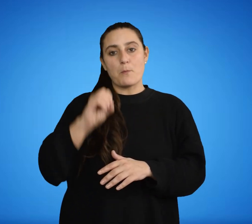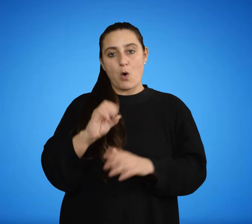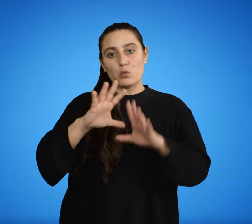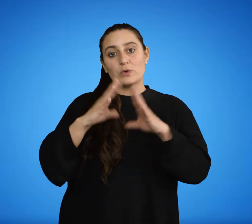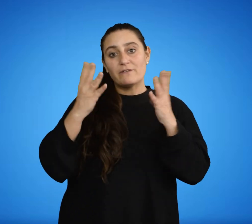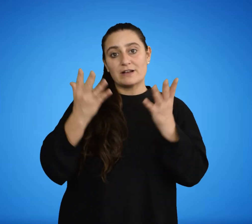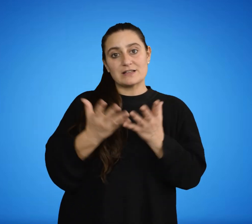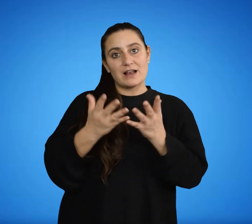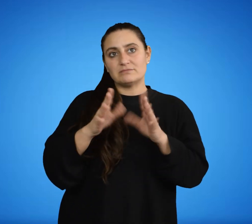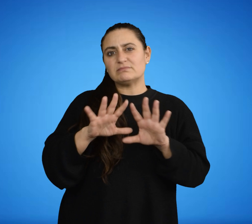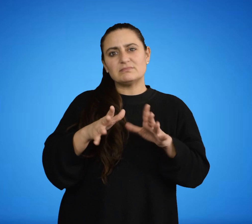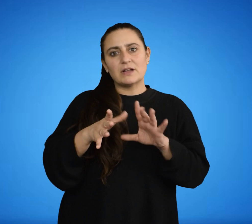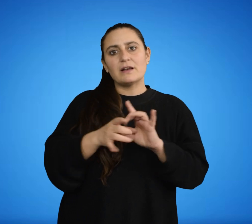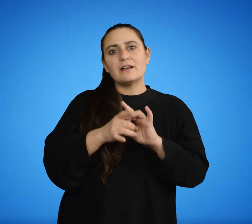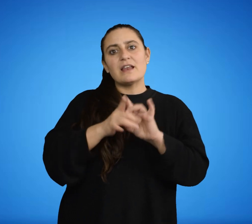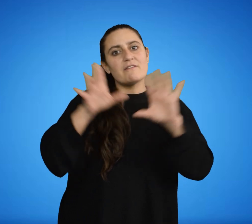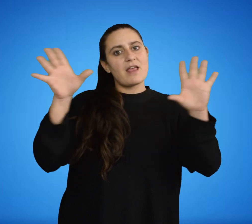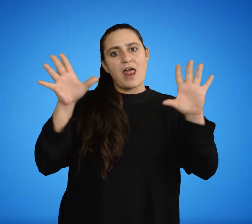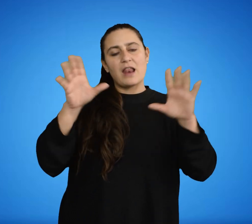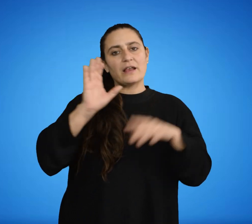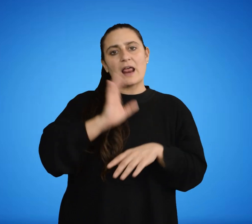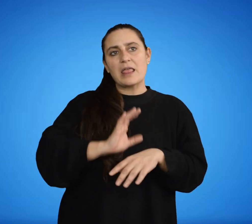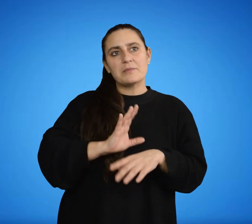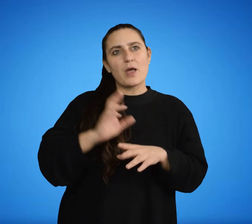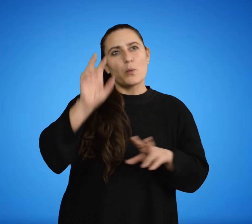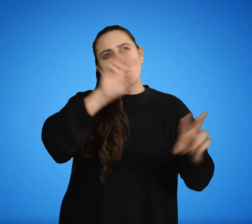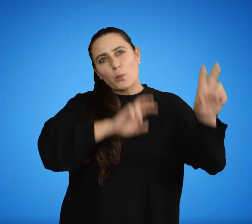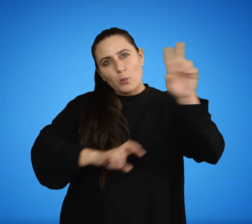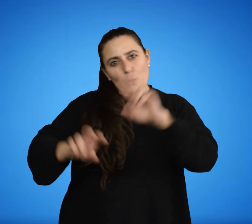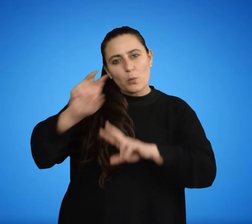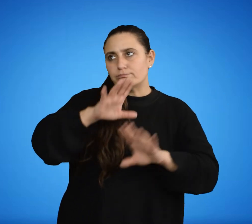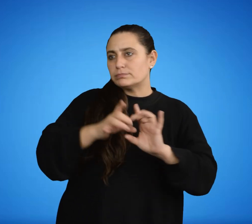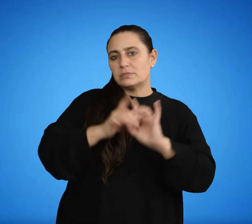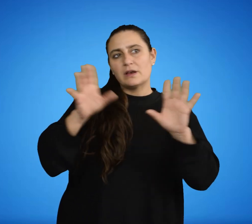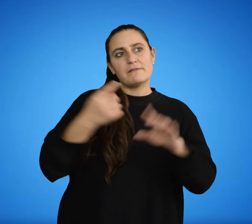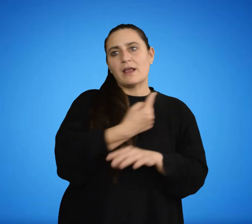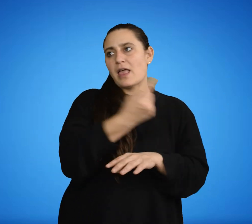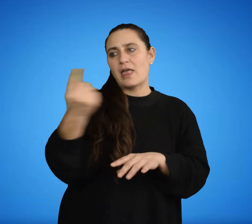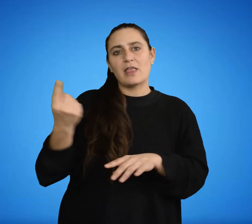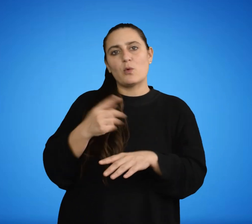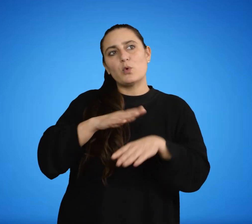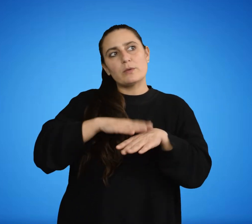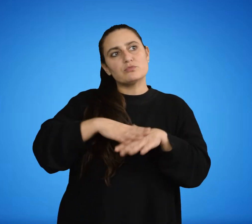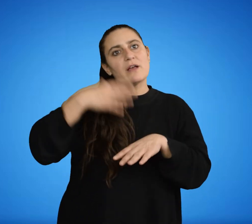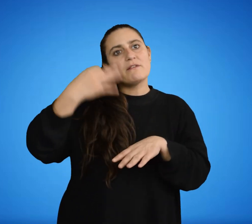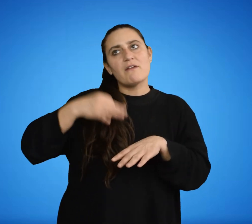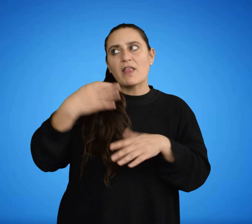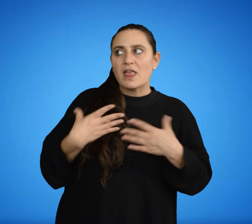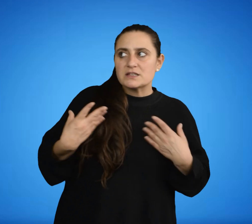unitario, religión liberal, caracterizada por una búsqueda libre y responsable de la verdad y el sentido.